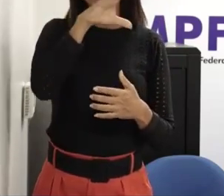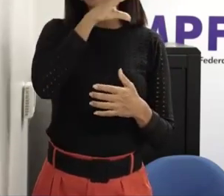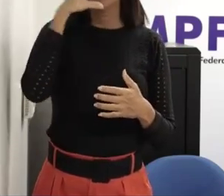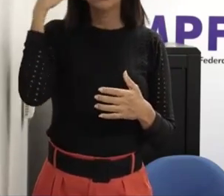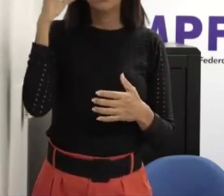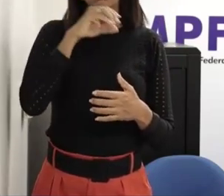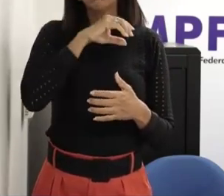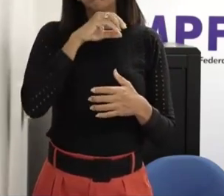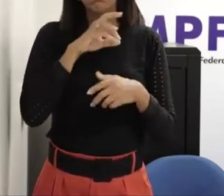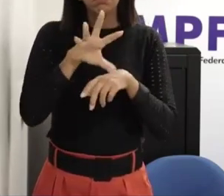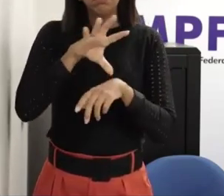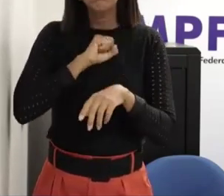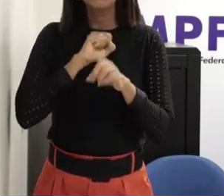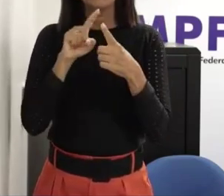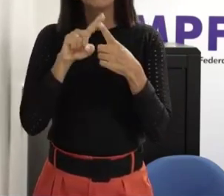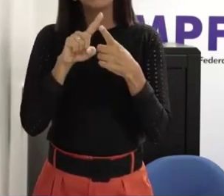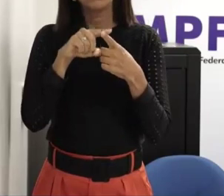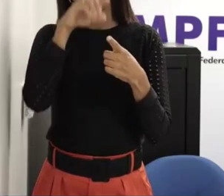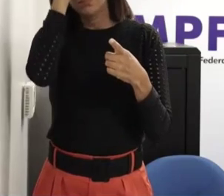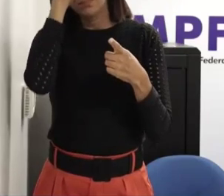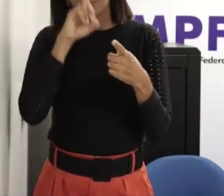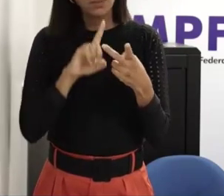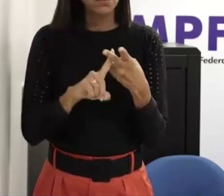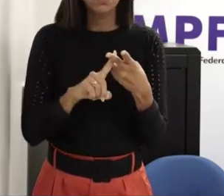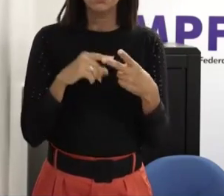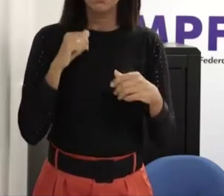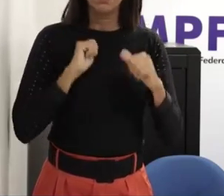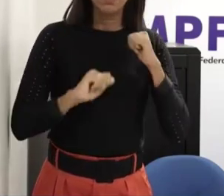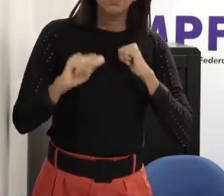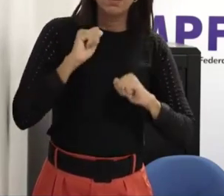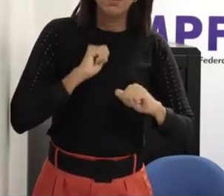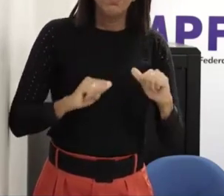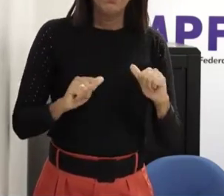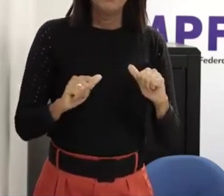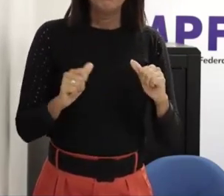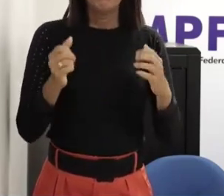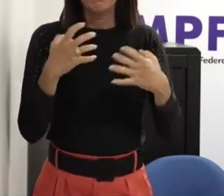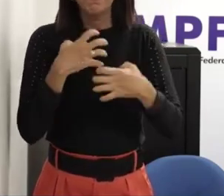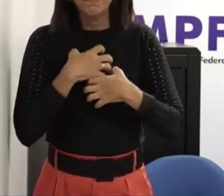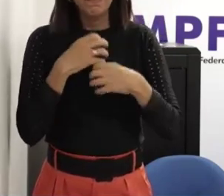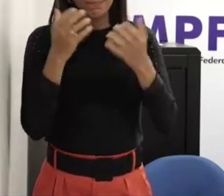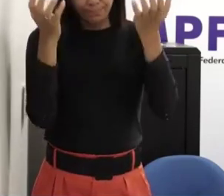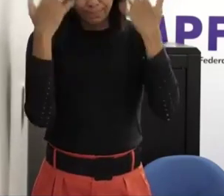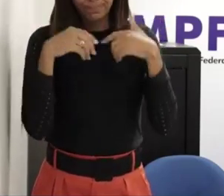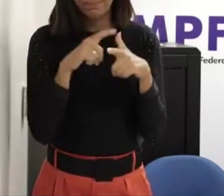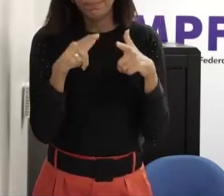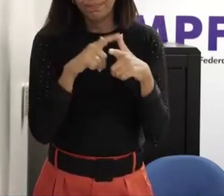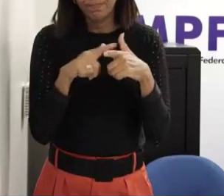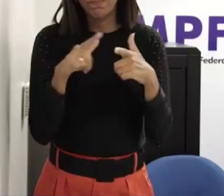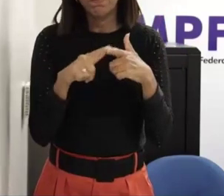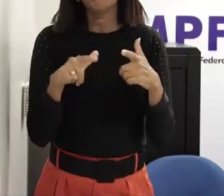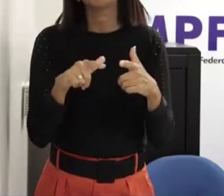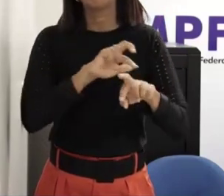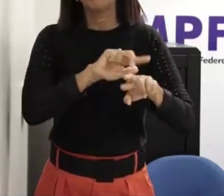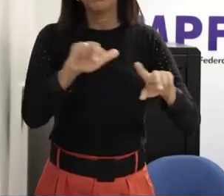é mas o eu lembrei com a sua pergunta é que uma das coisas muito